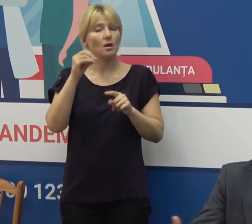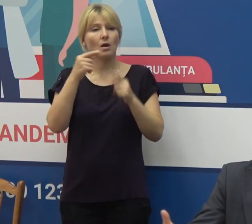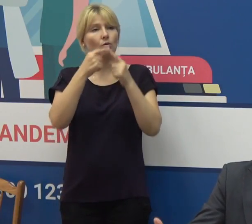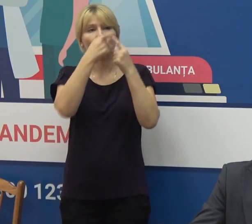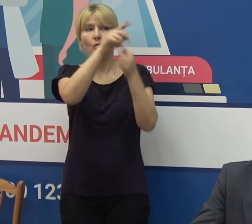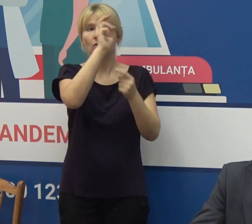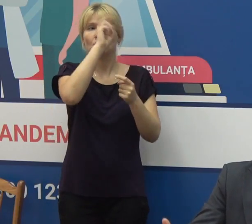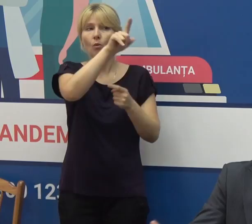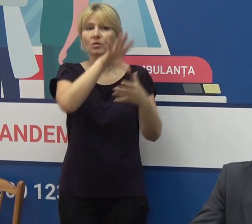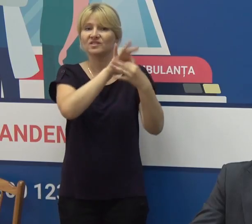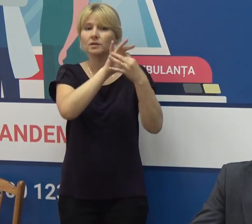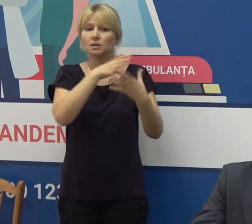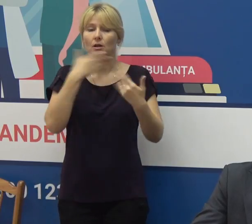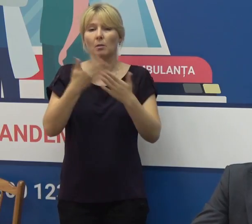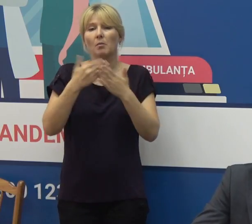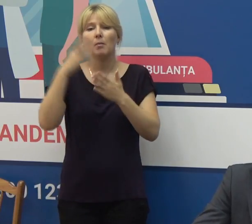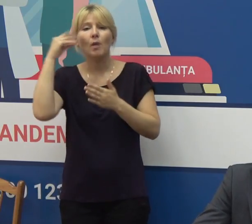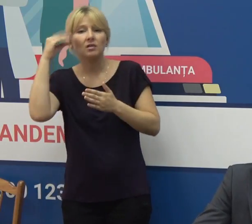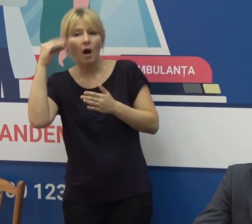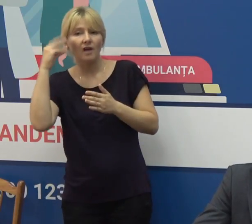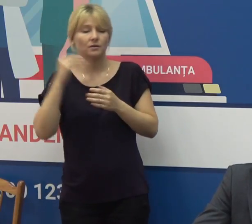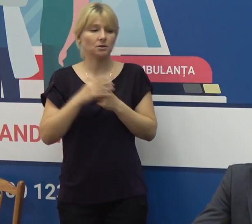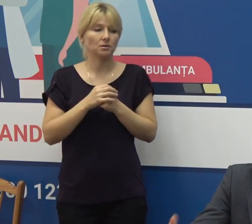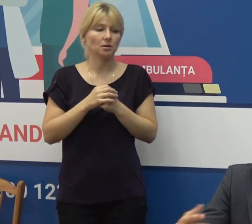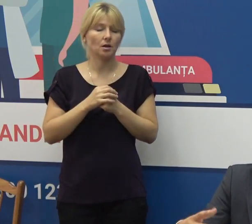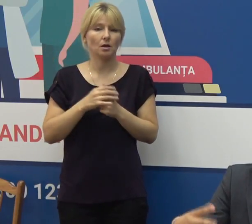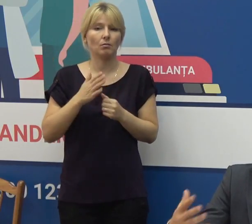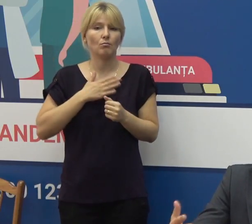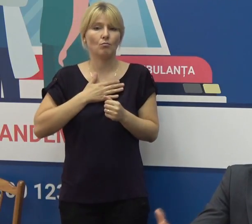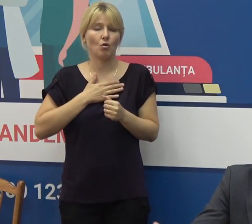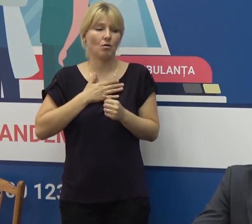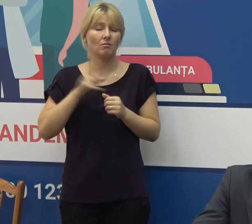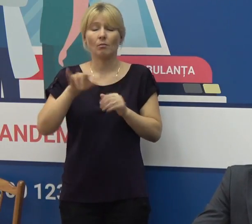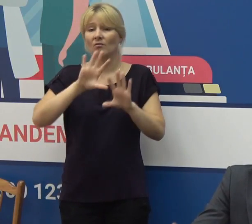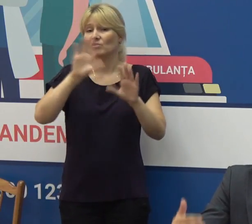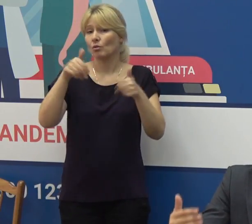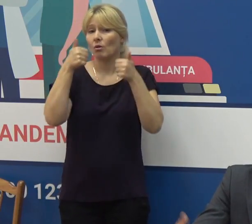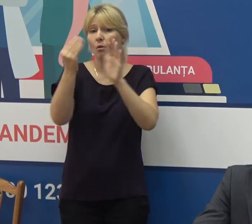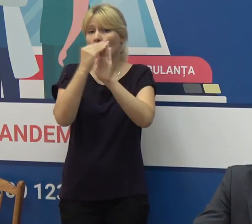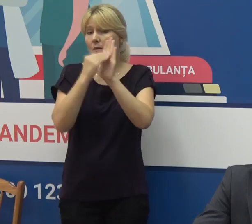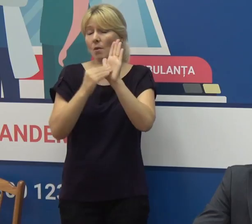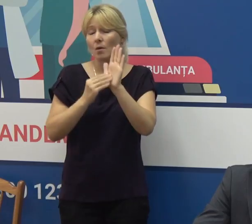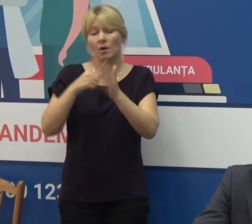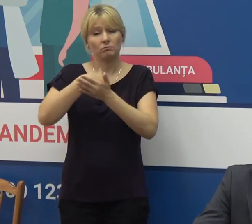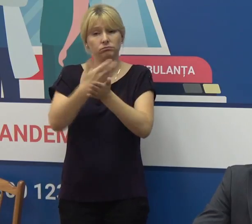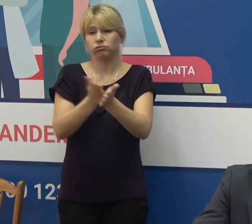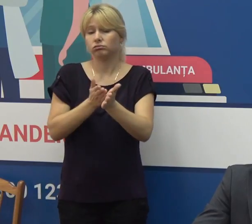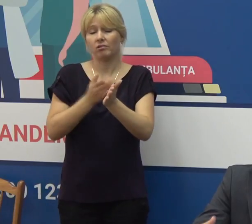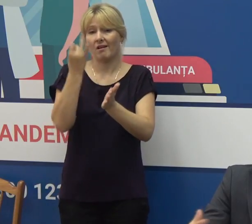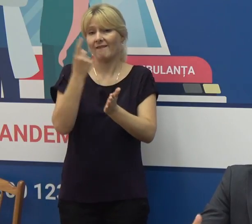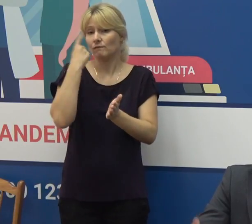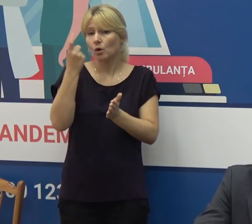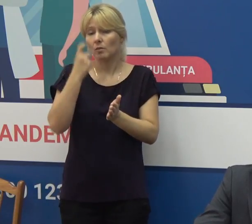certificatul moldovenesc în Republica Moldova conține practic toate elementele la nivelul internațional de